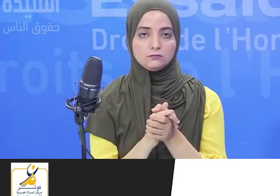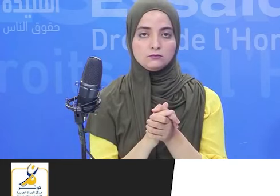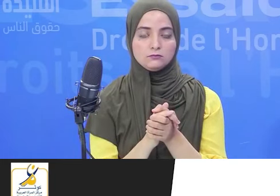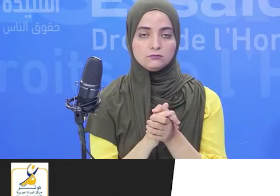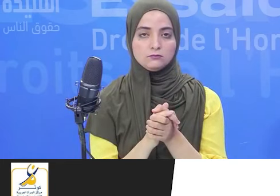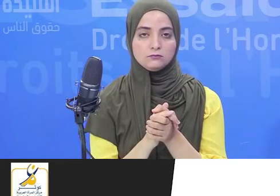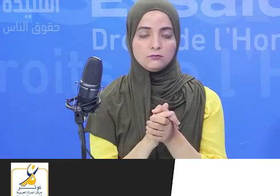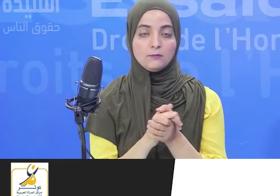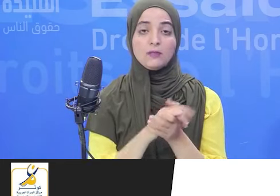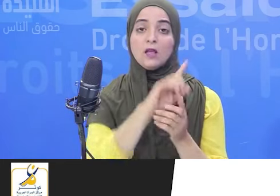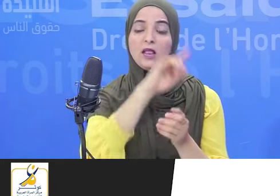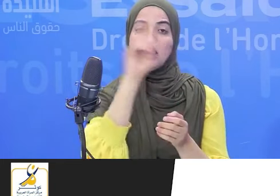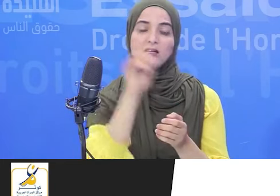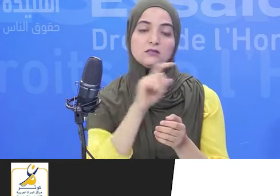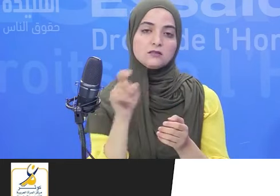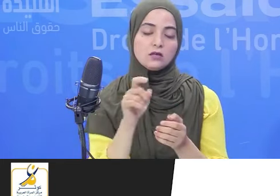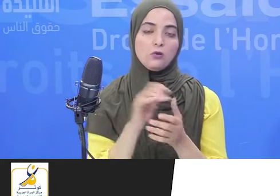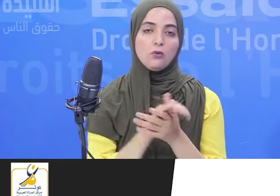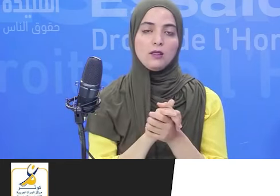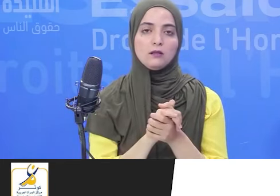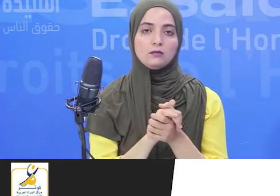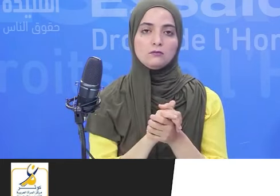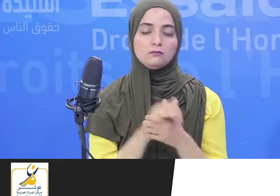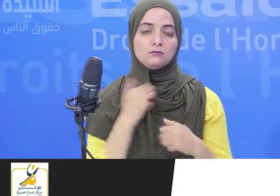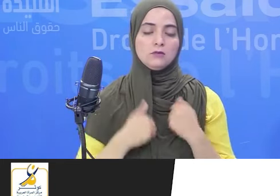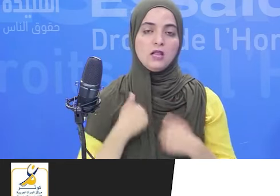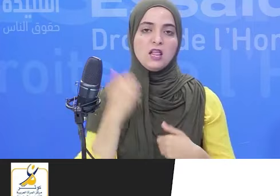زاغوين ثلاثة مقاعد